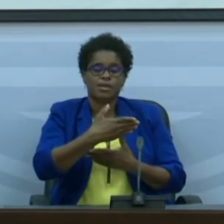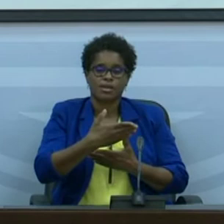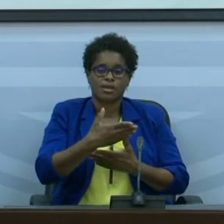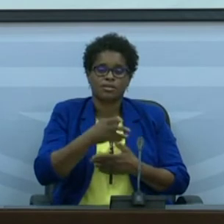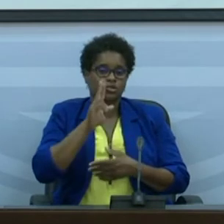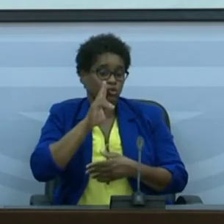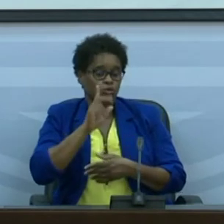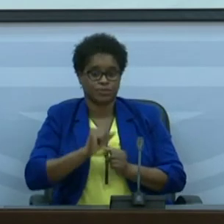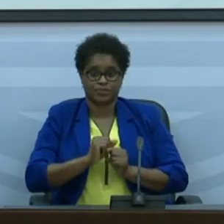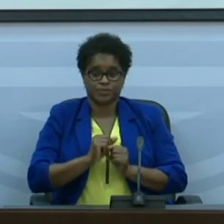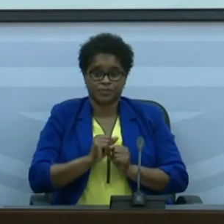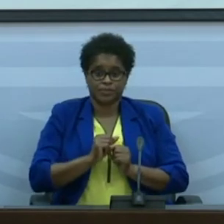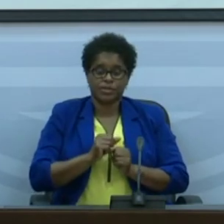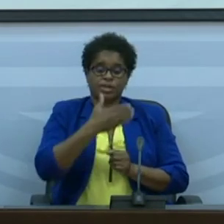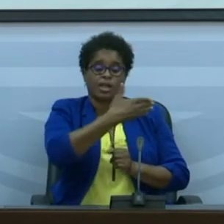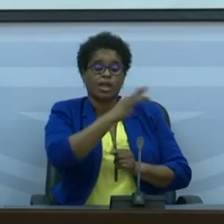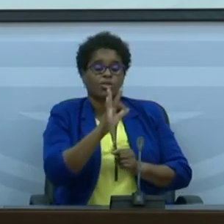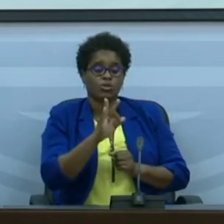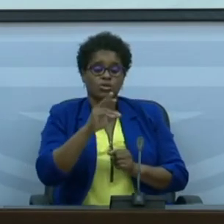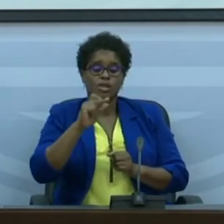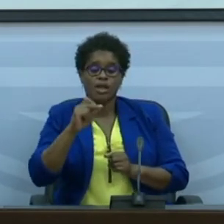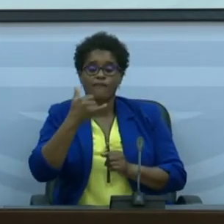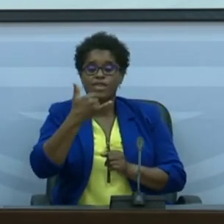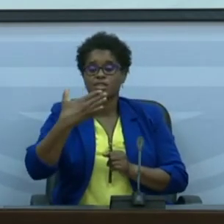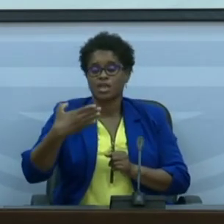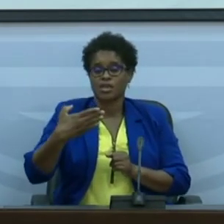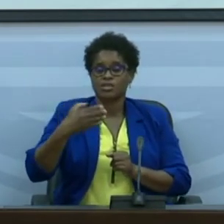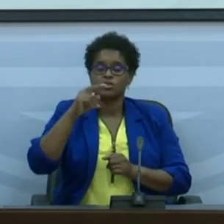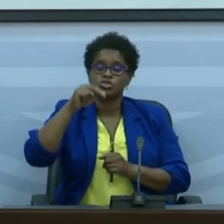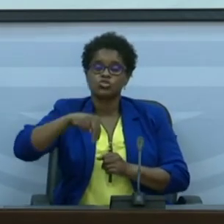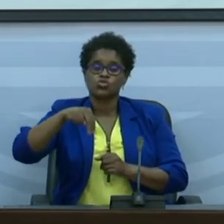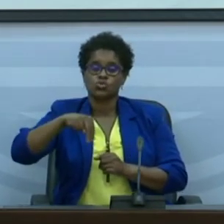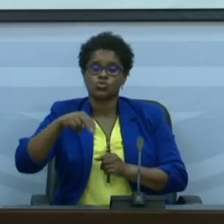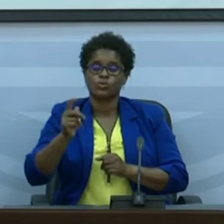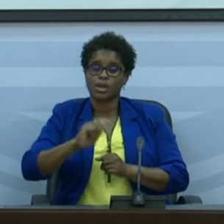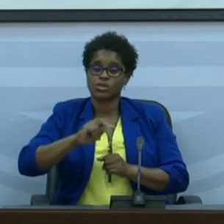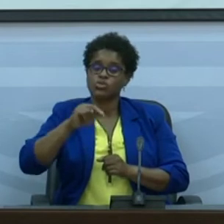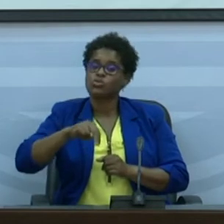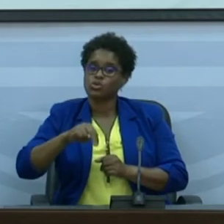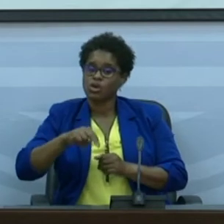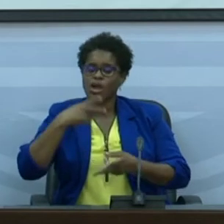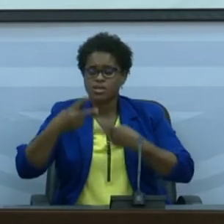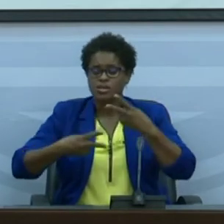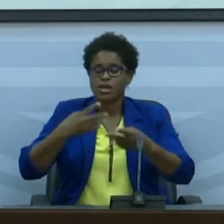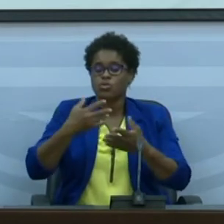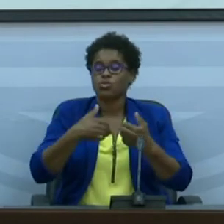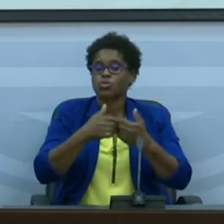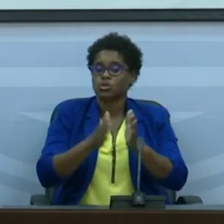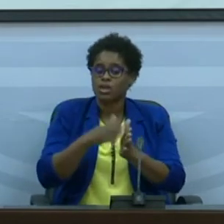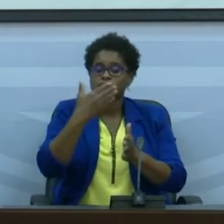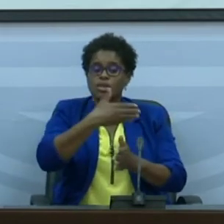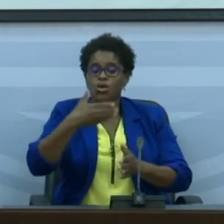desculpem de 14 a 27 de junho foi analisado um total de 11